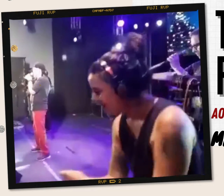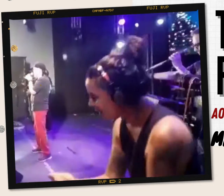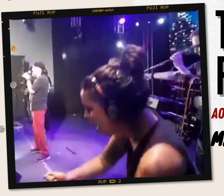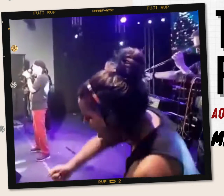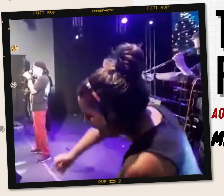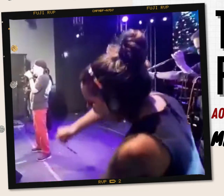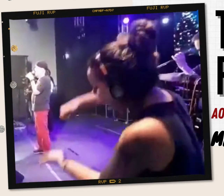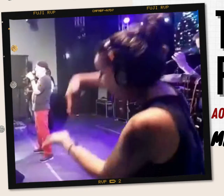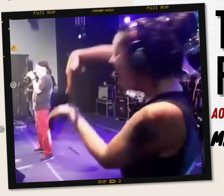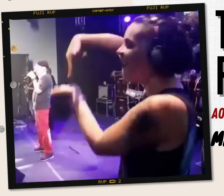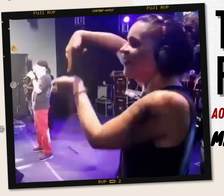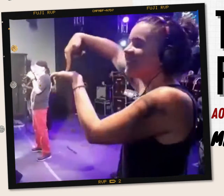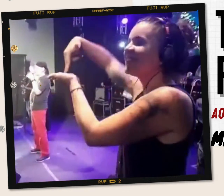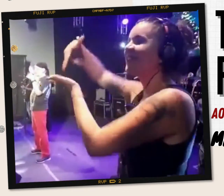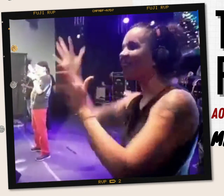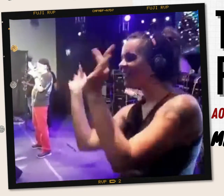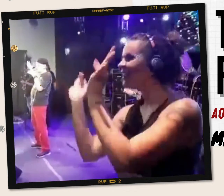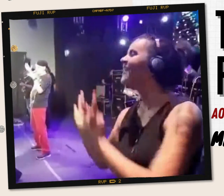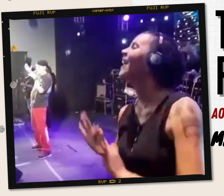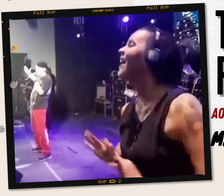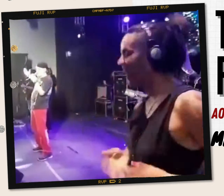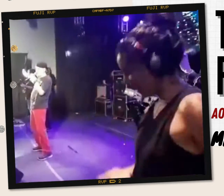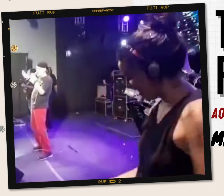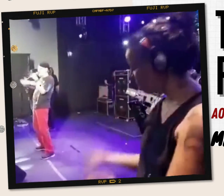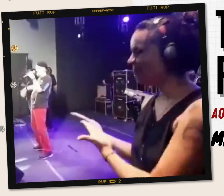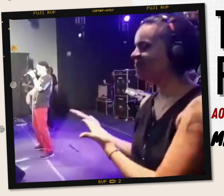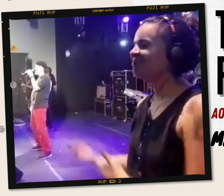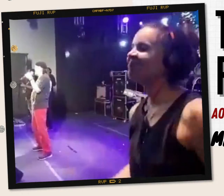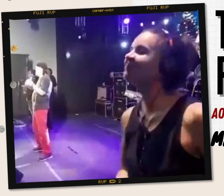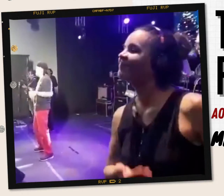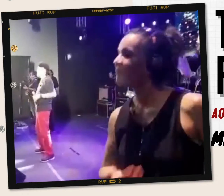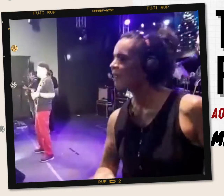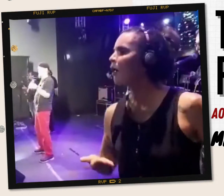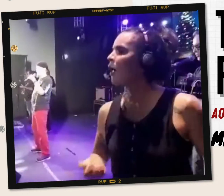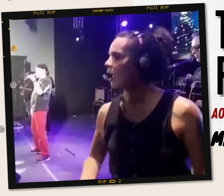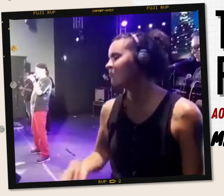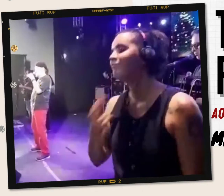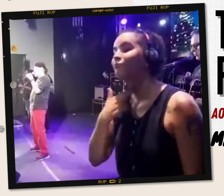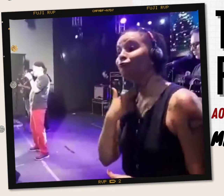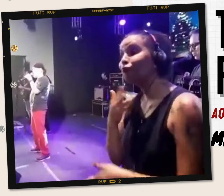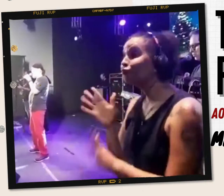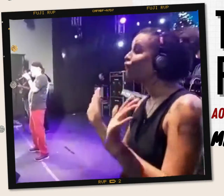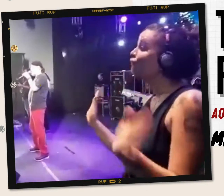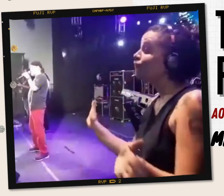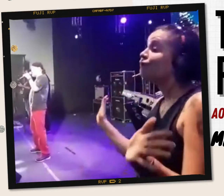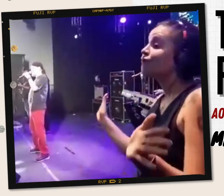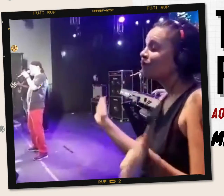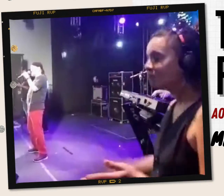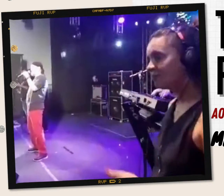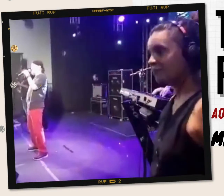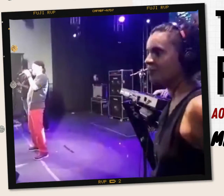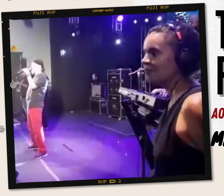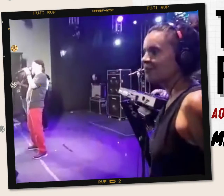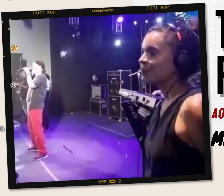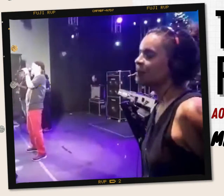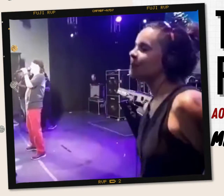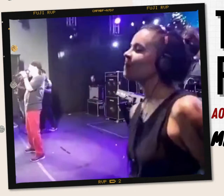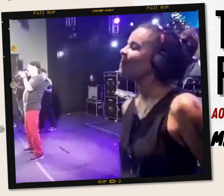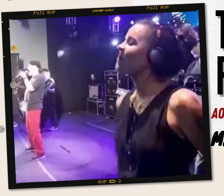Oh, E se eu não me adiantar E se eu não me adiantar Eu